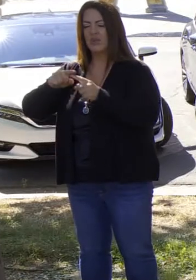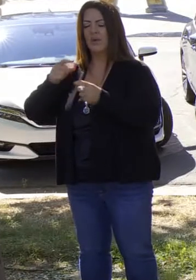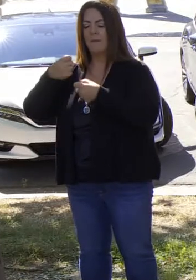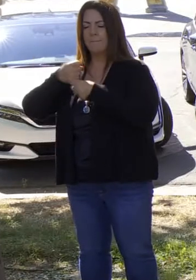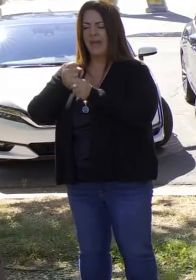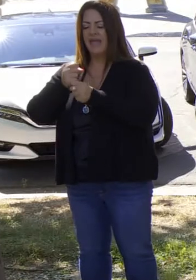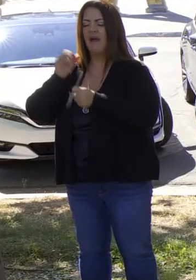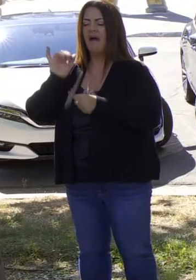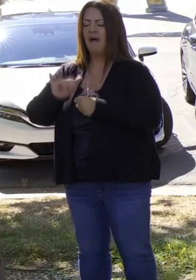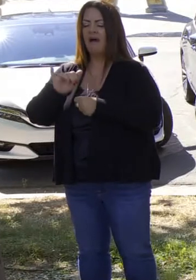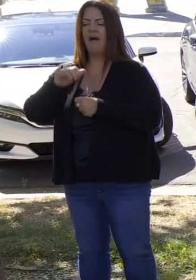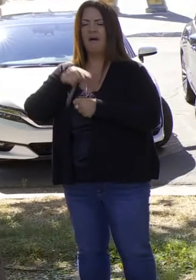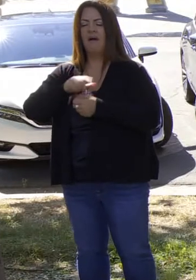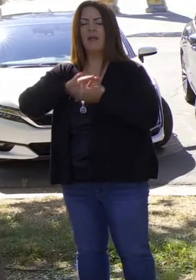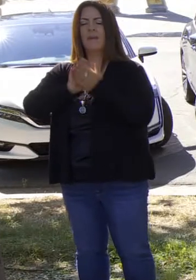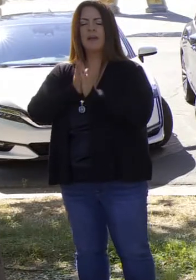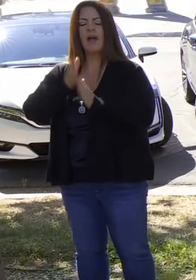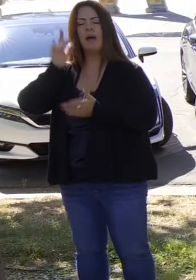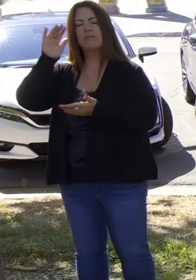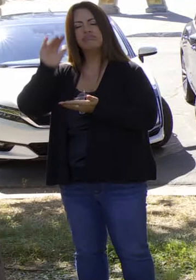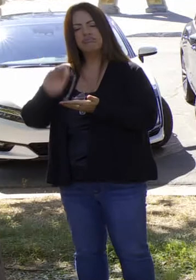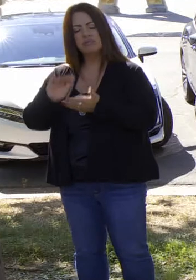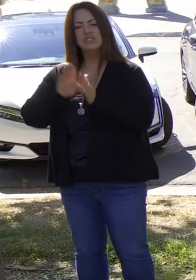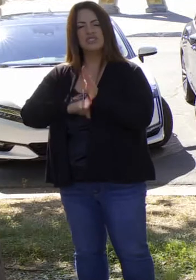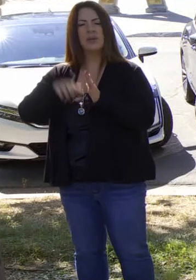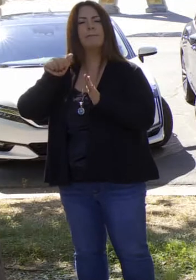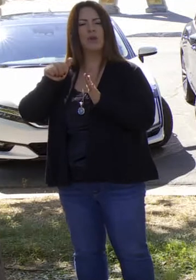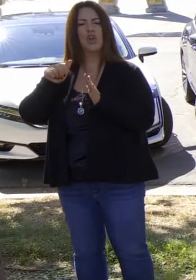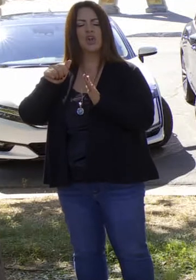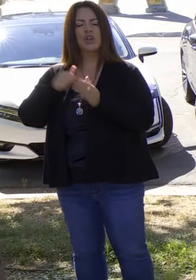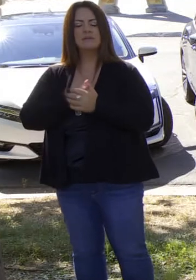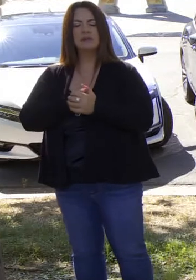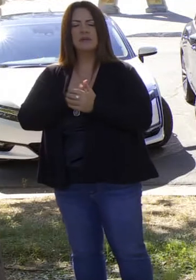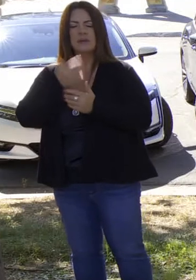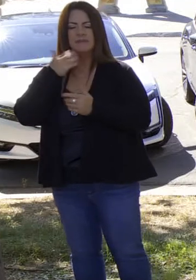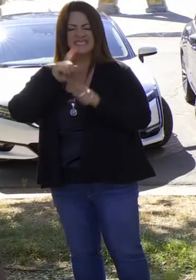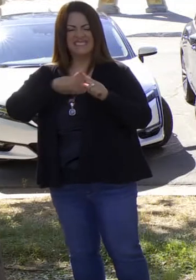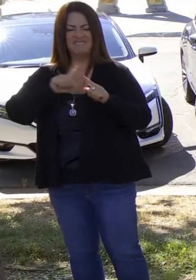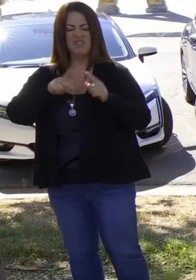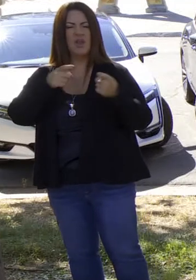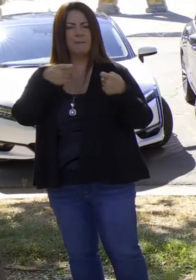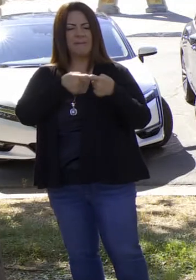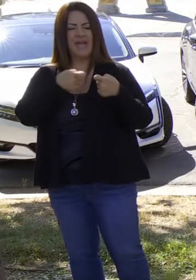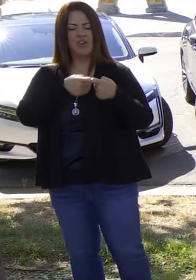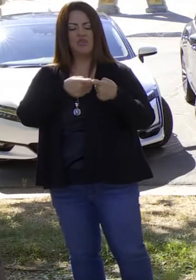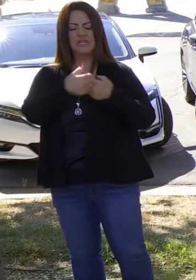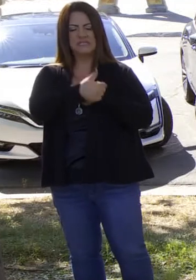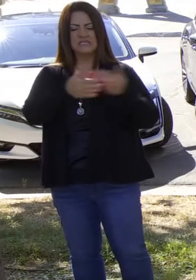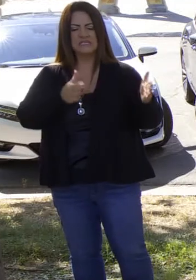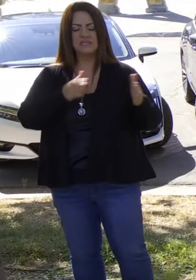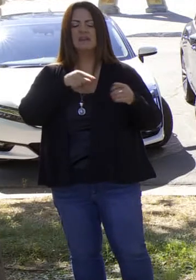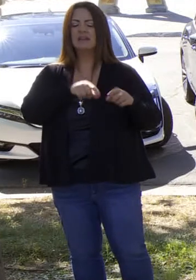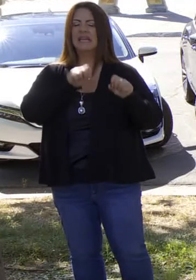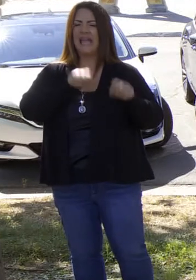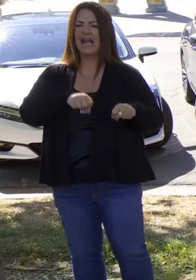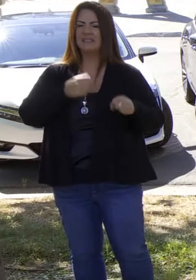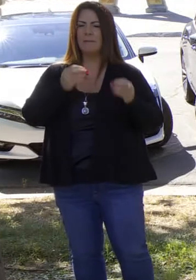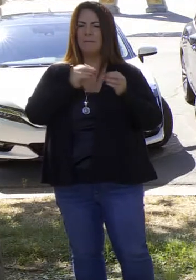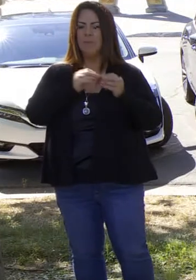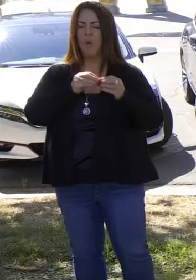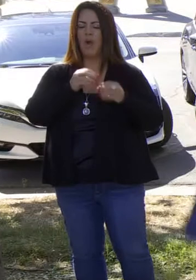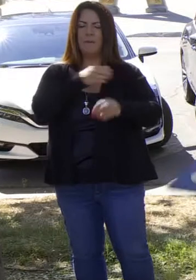pilas. Las pilas ahora tienen mucho más rendimiento en cuanto al millaje